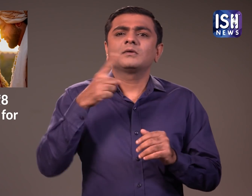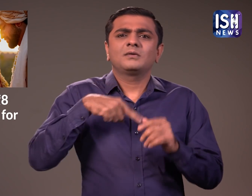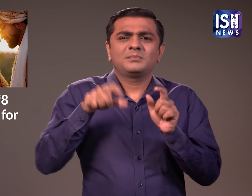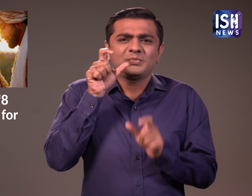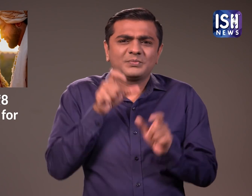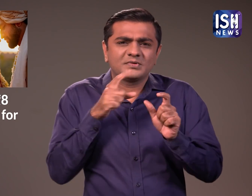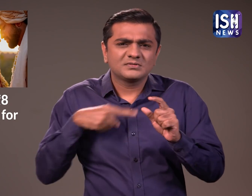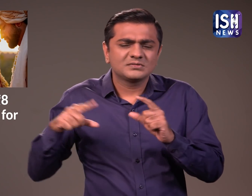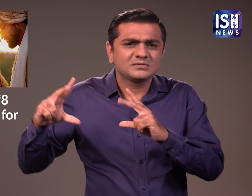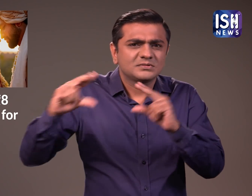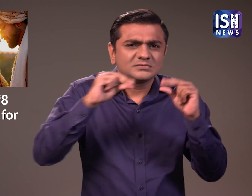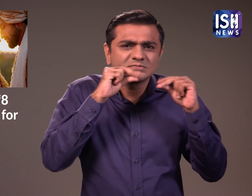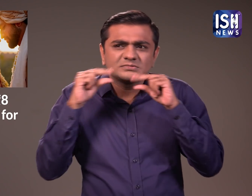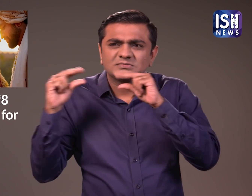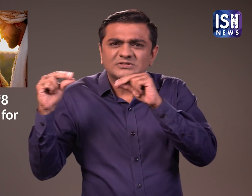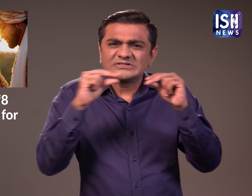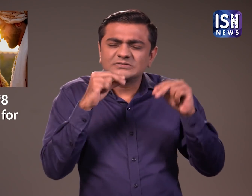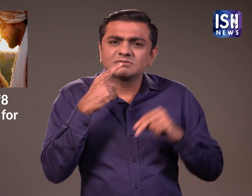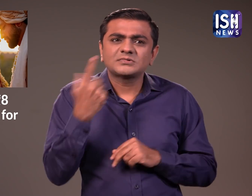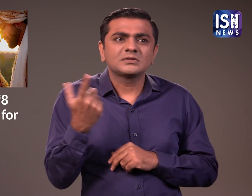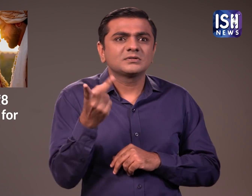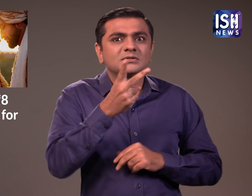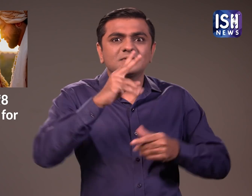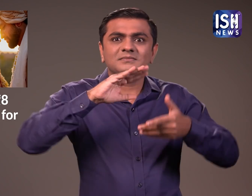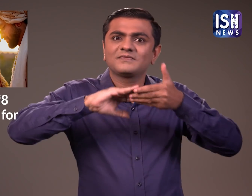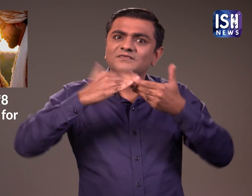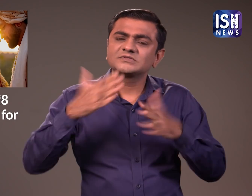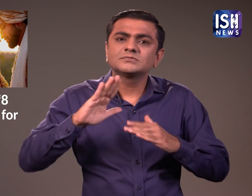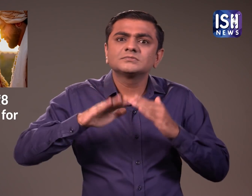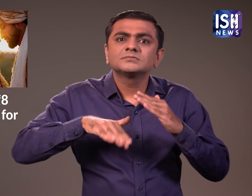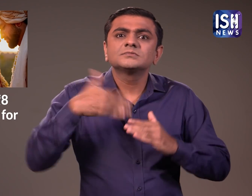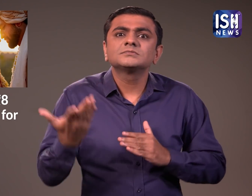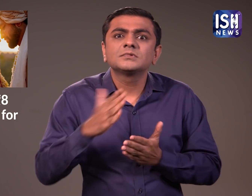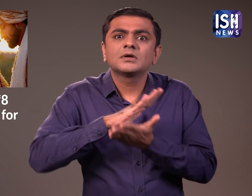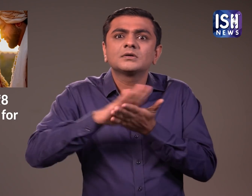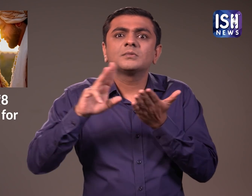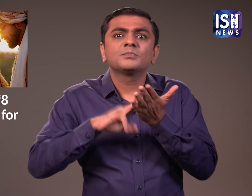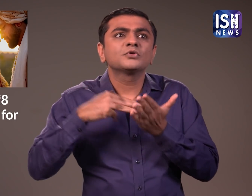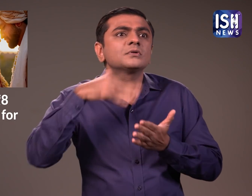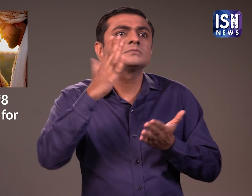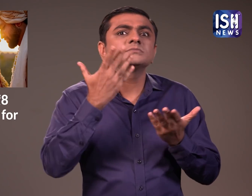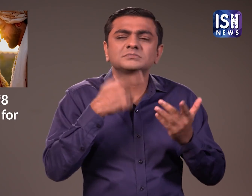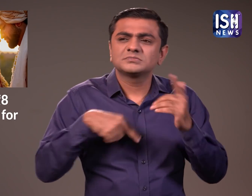विबिन समाचार रिपटो के अनुसार विकी कत्रीना अपने हनीमून के लिए मौल्डीव जा रहे थे